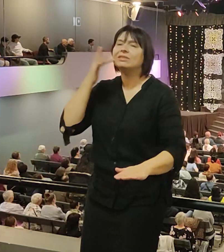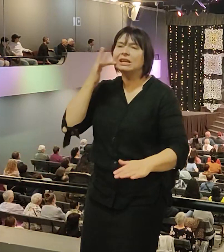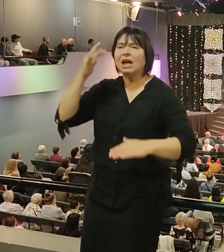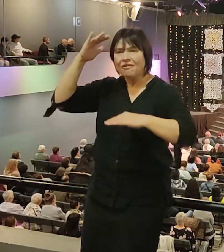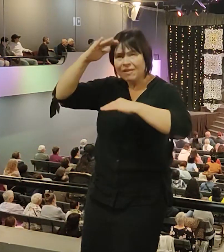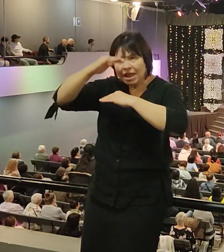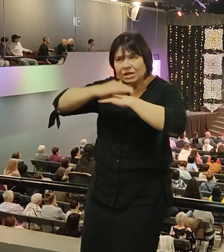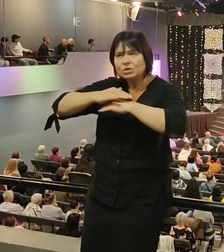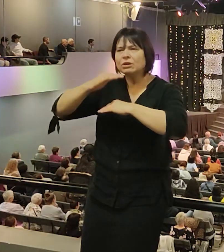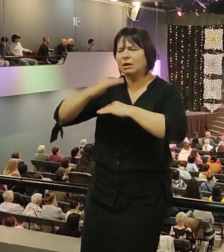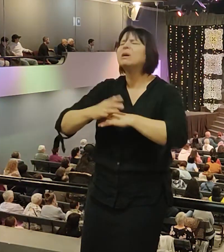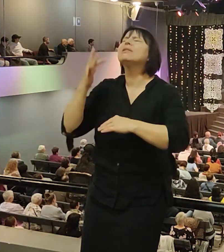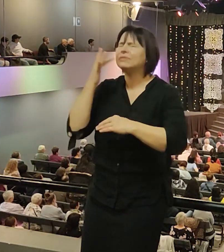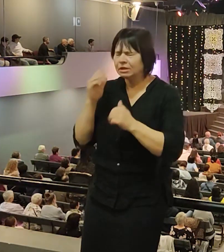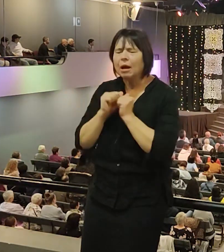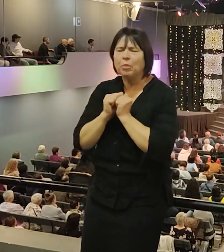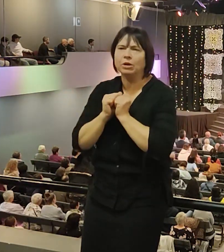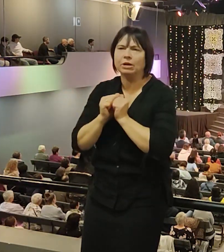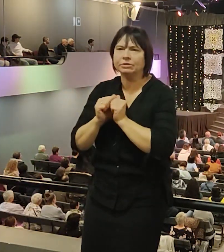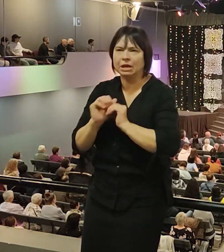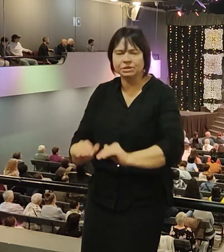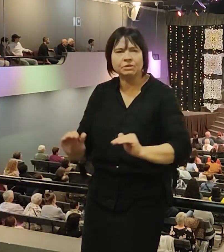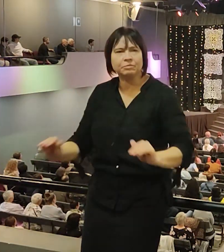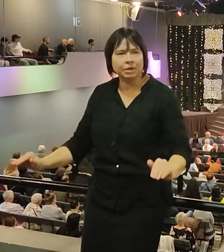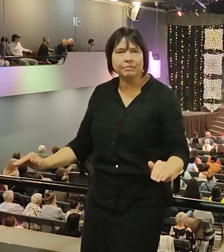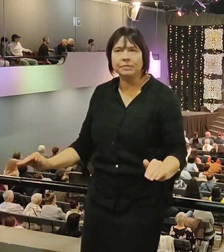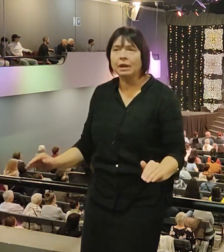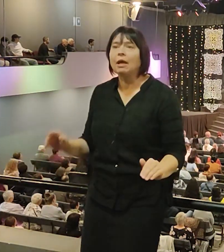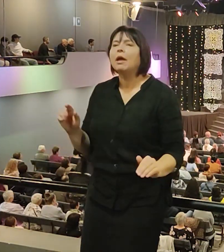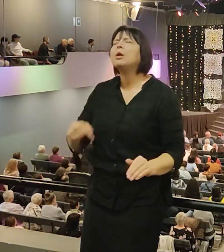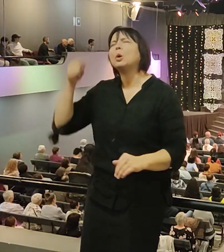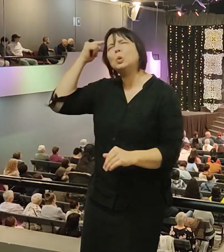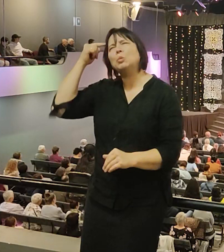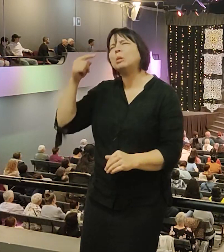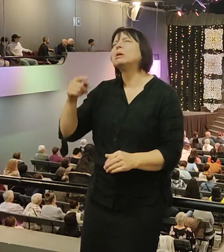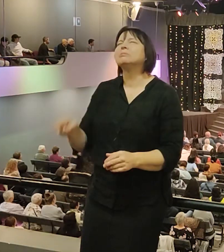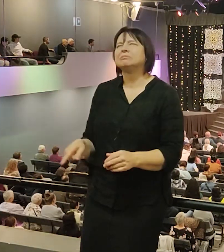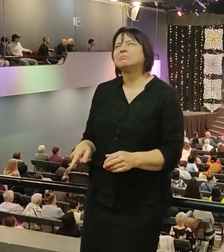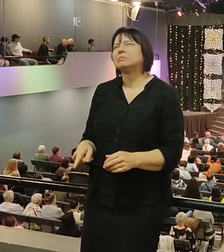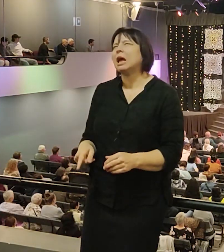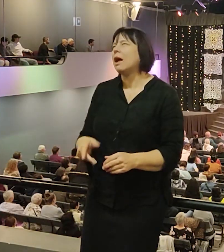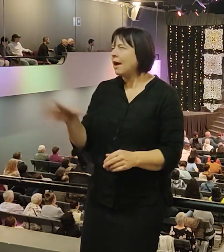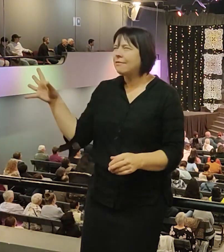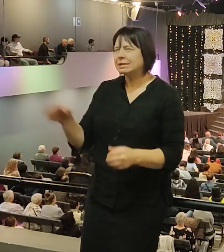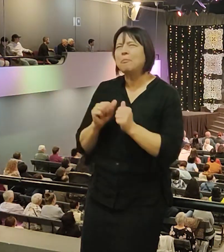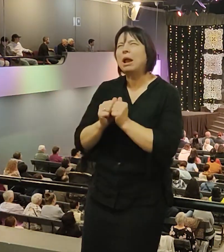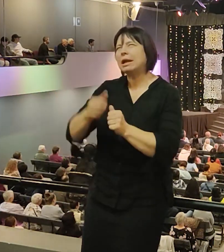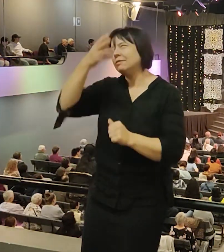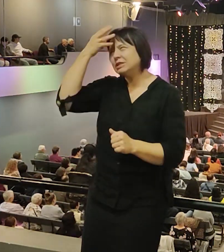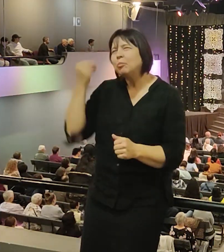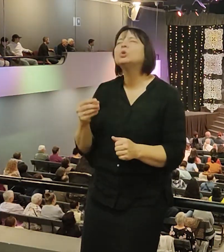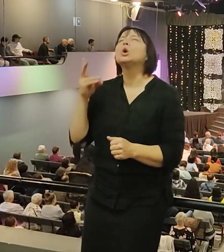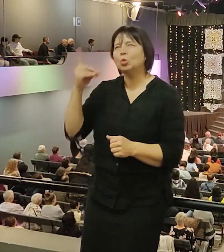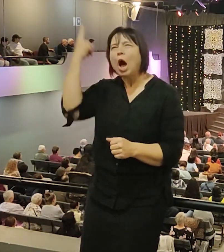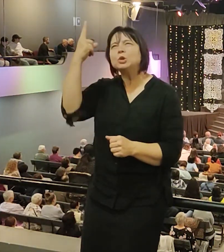каждый вечер молился с ними. Я думаю, что они все молитвы забудут, а одно они наверняка не забудут, отче наш.